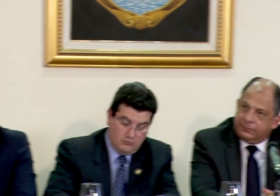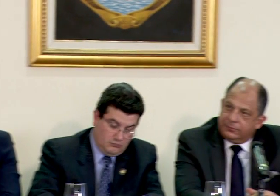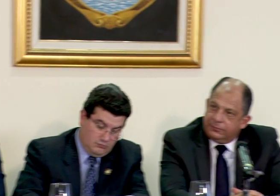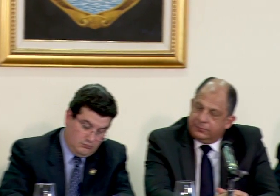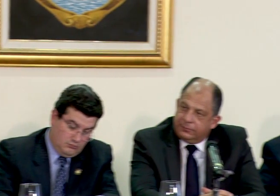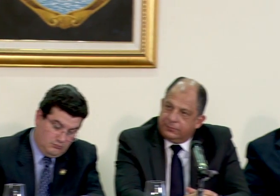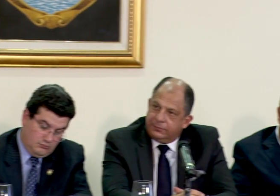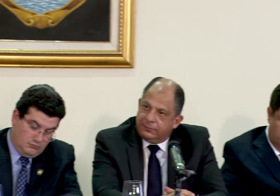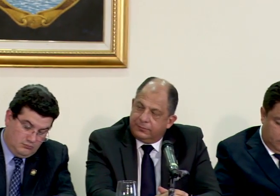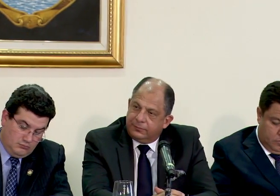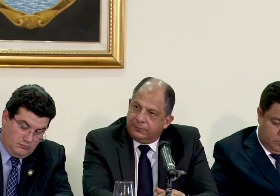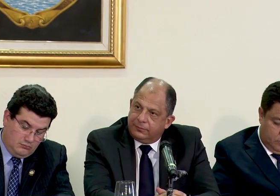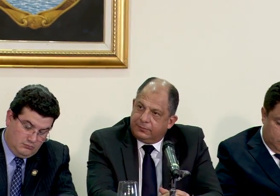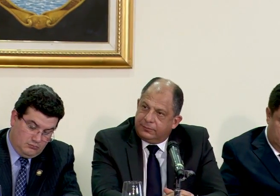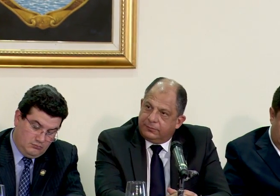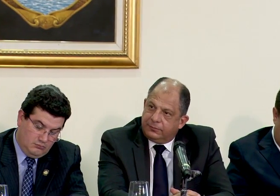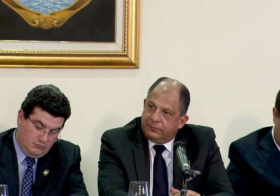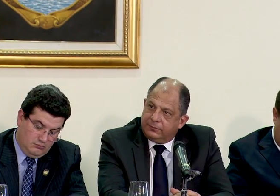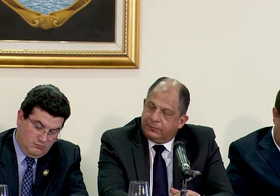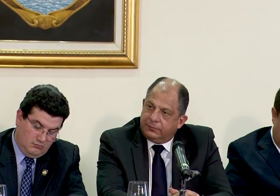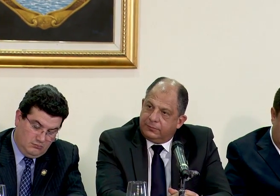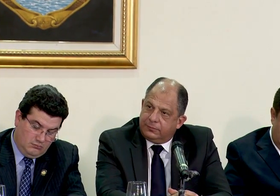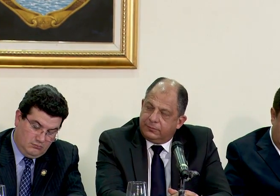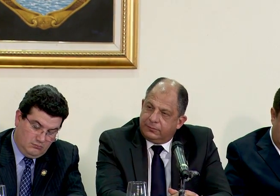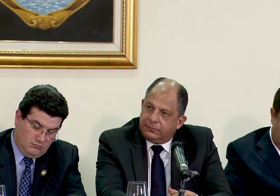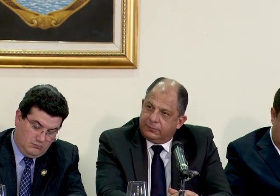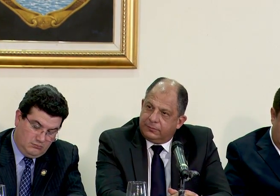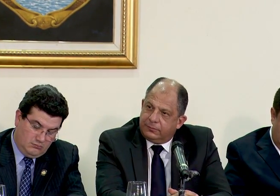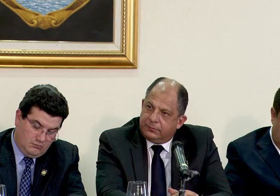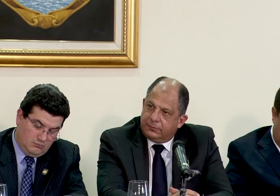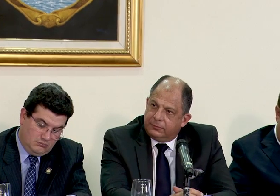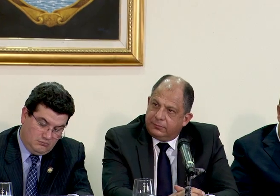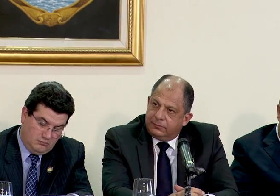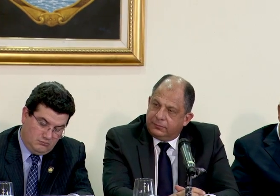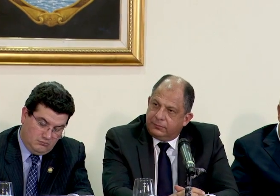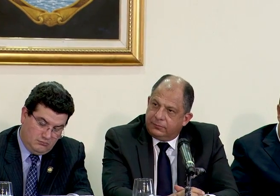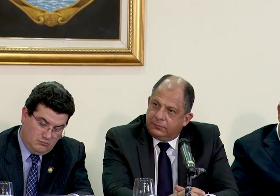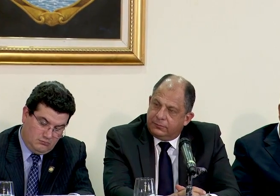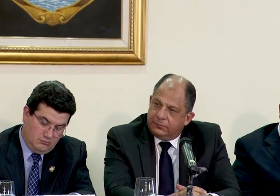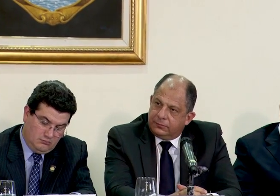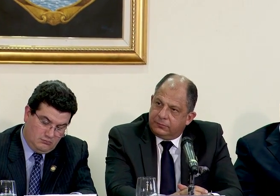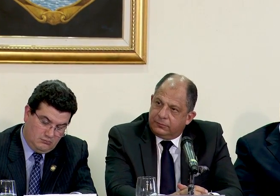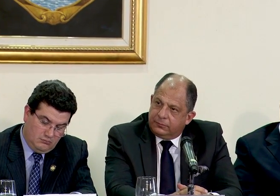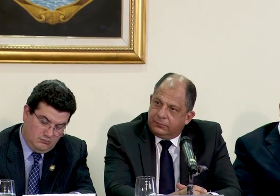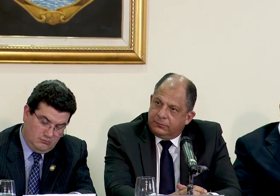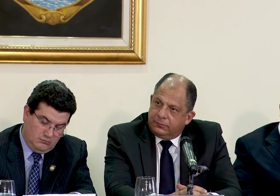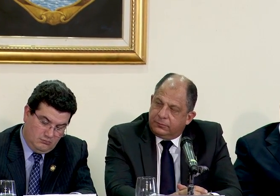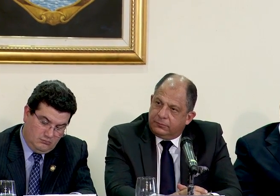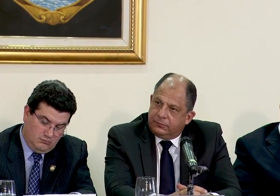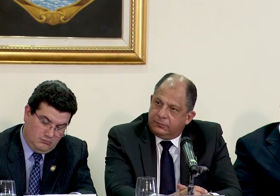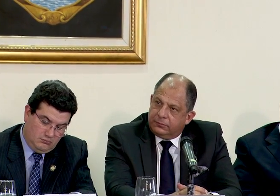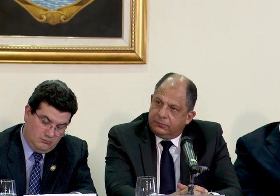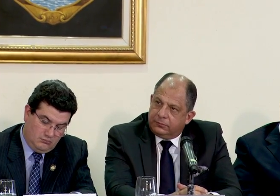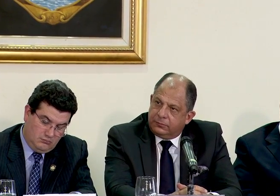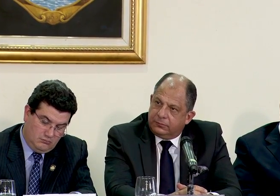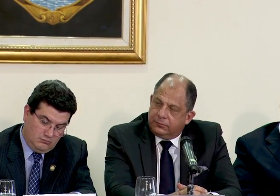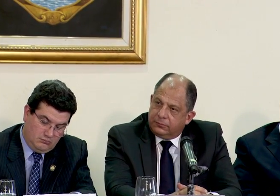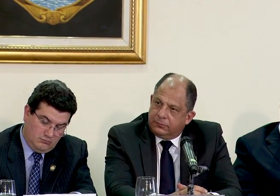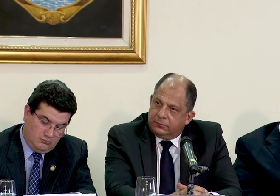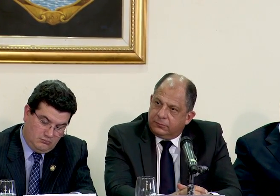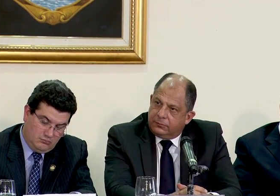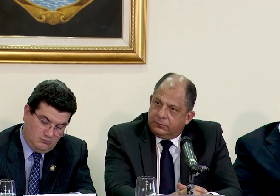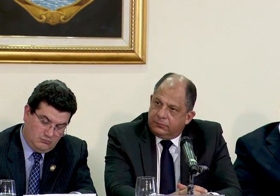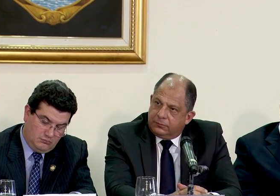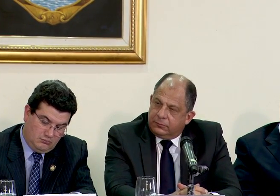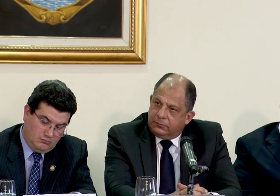reacción suya como presidente sobre cómo analiza el decreto que usted firmó en enero y que beneficia a 90 empresas